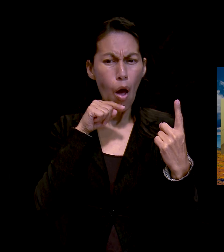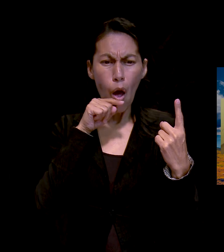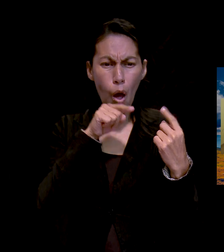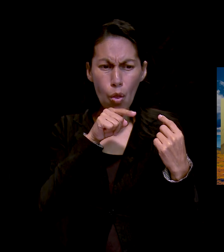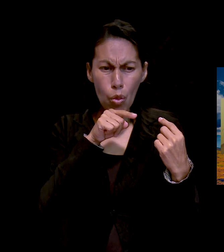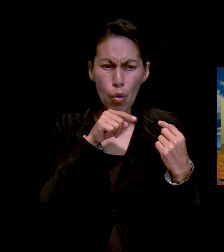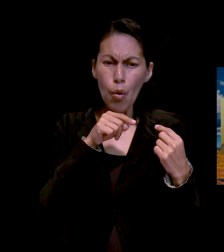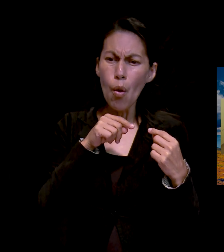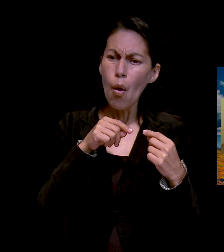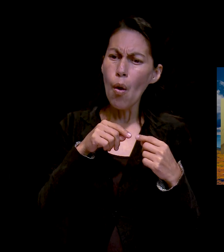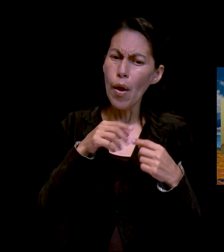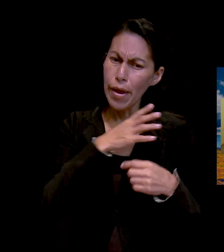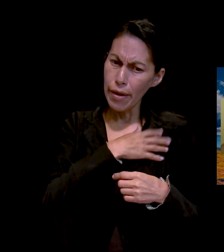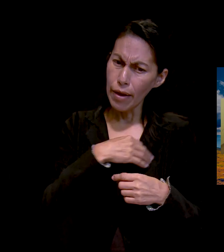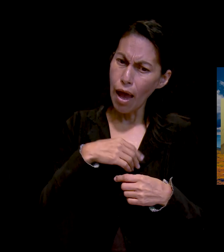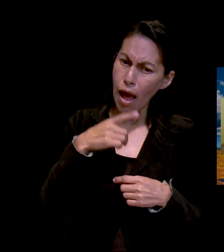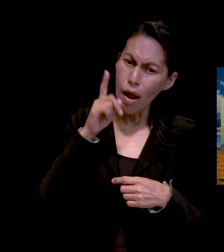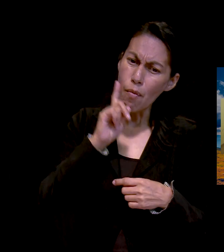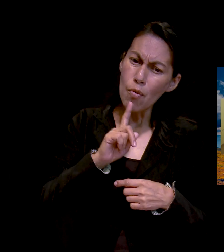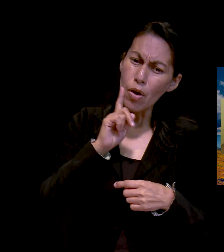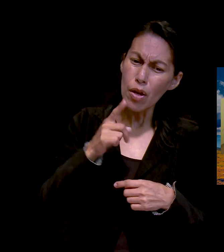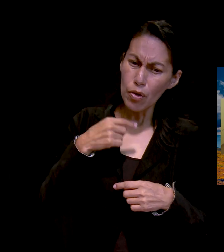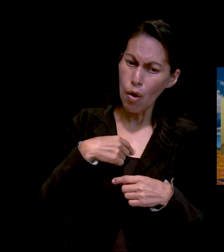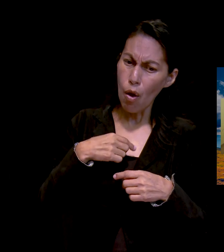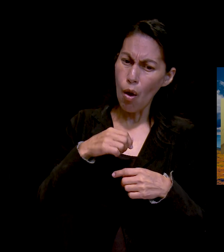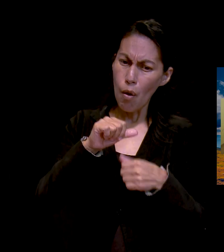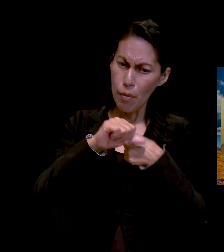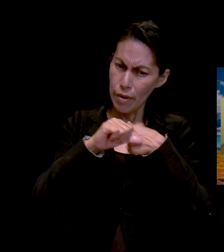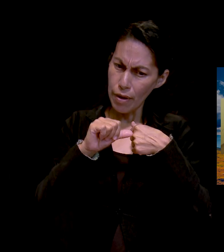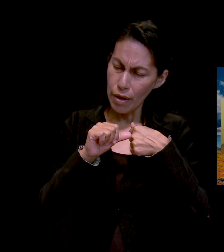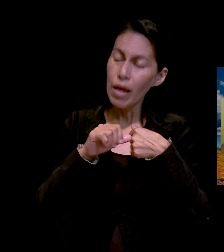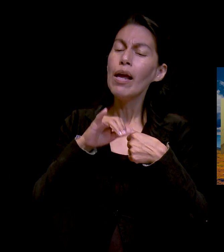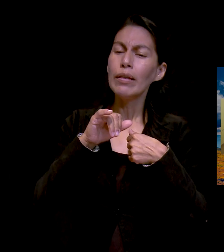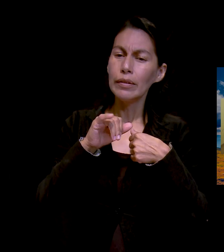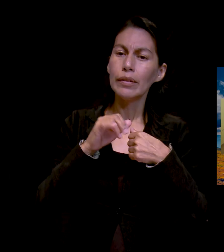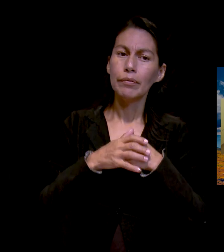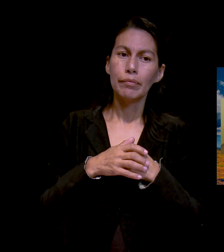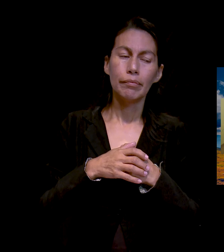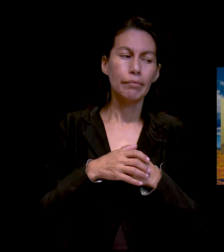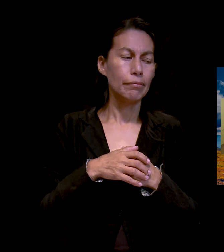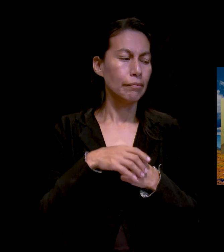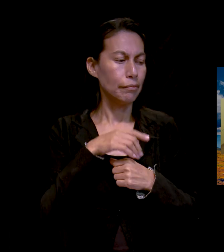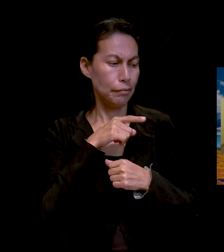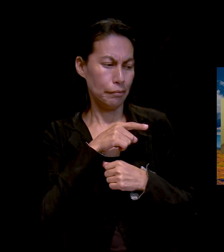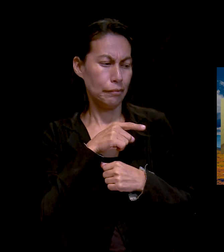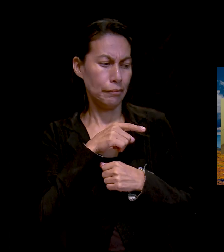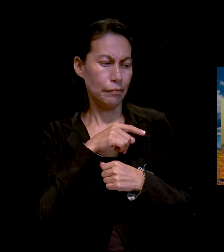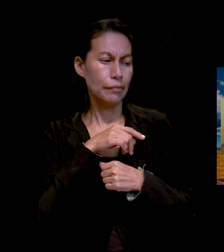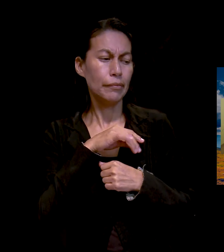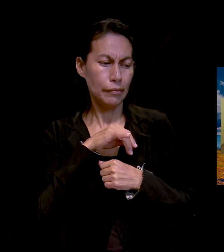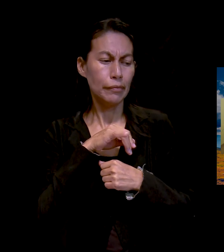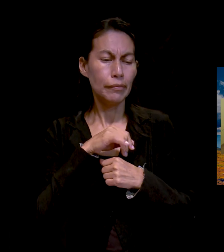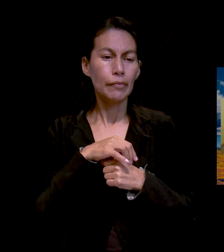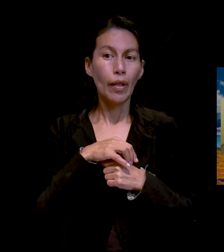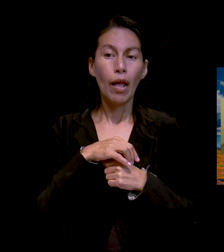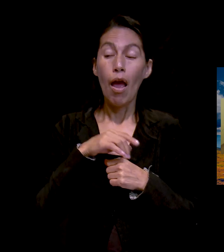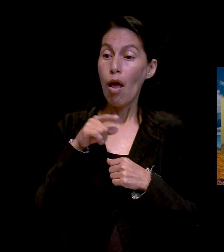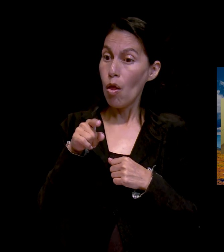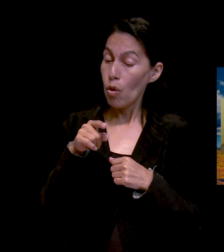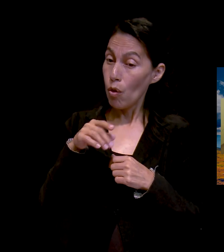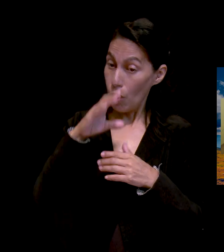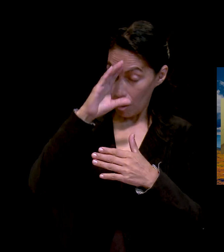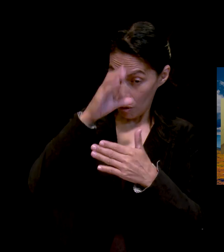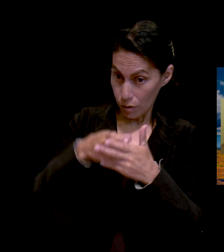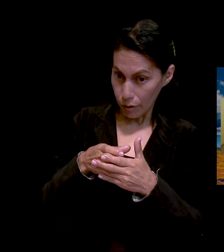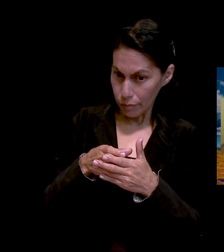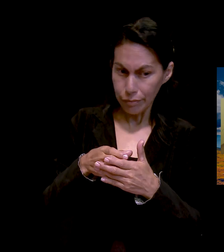Y entonces me dijo, tú eres la hija de la señora que operé. Y le dije, sí, yo soy. Dijo, tú no eres